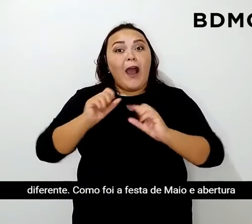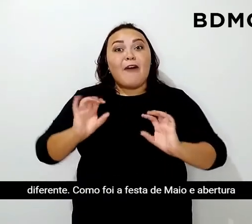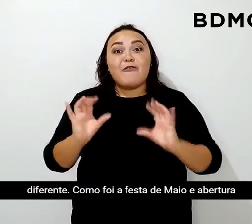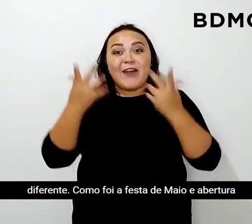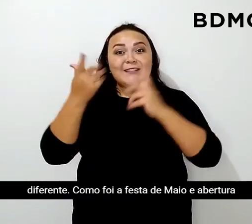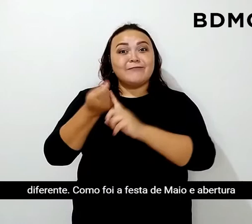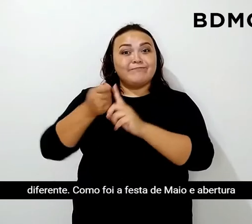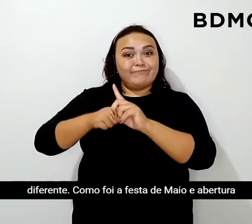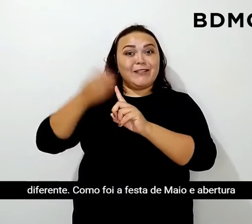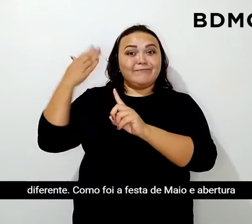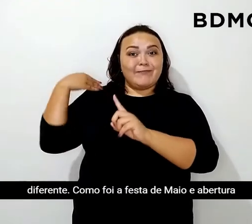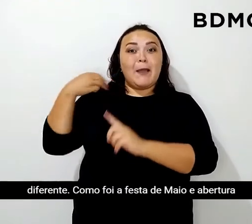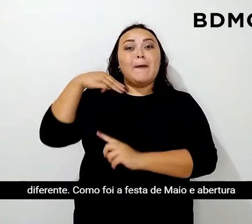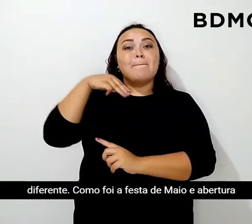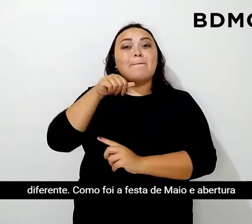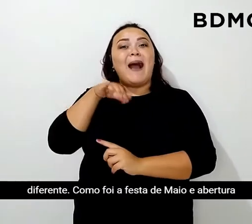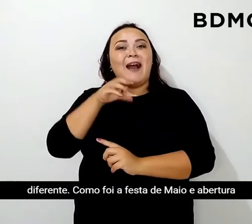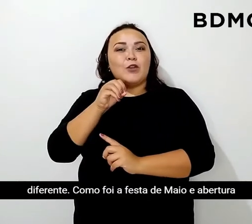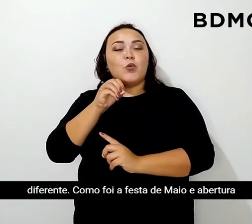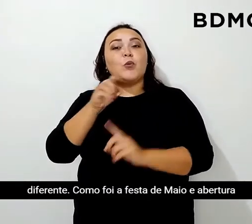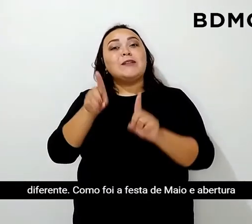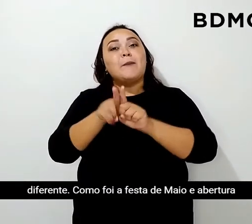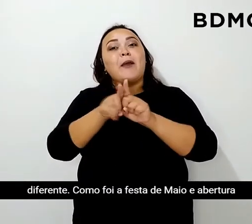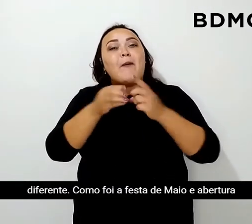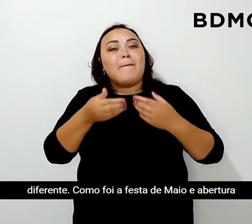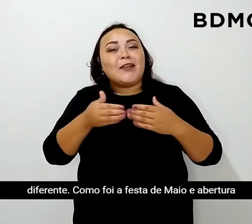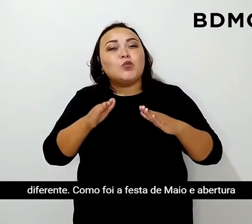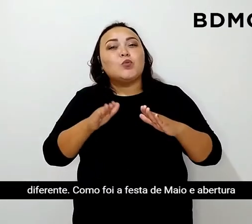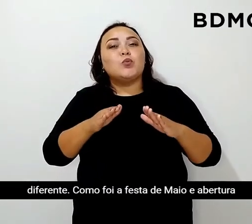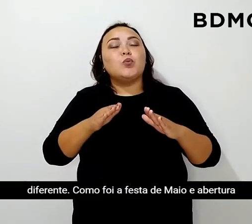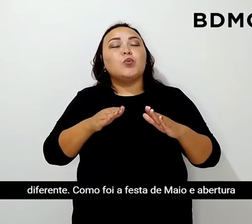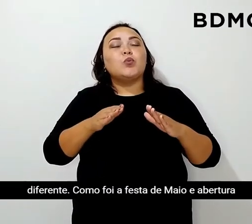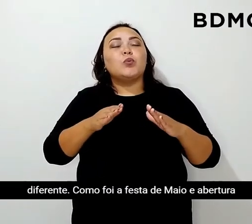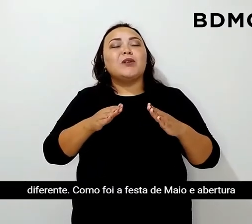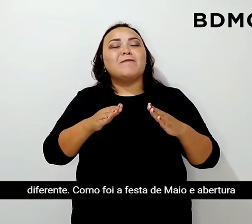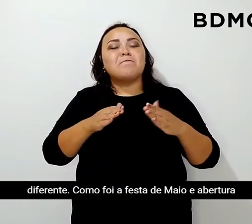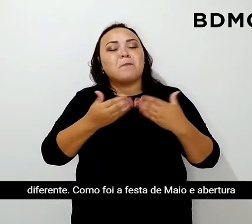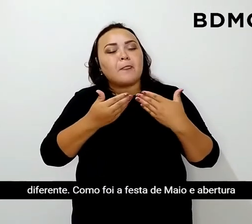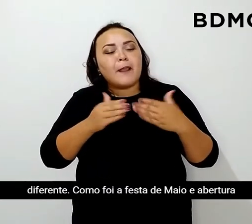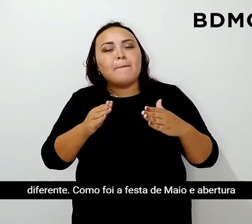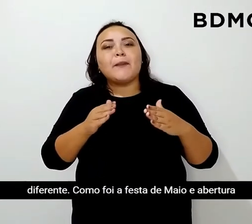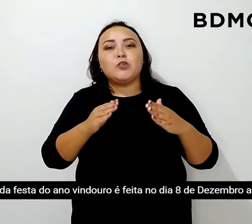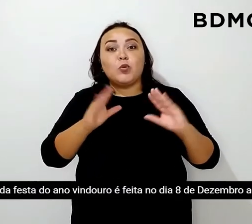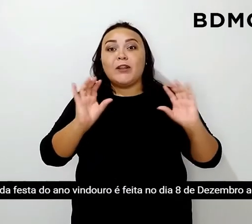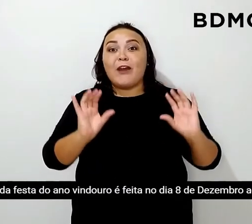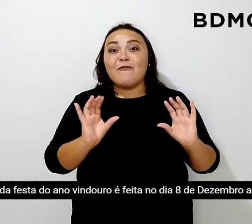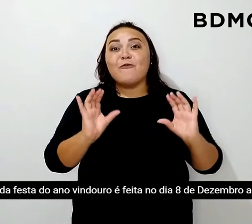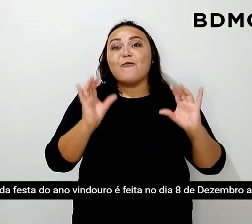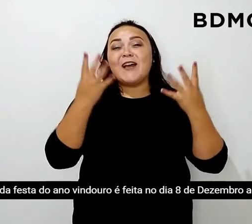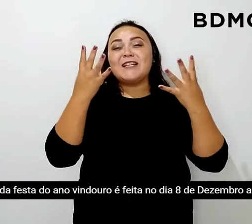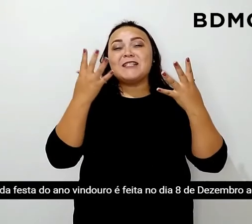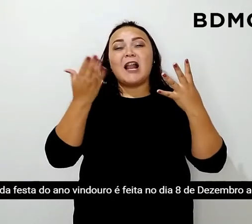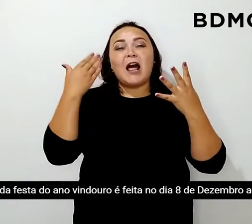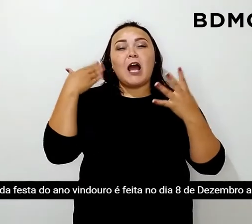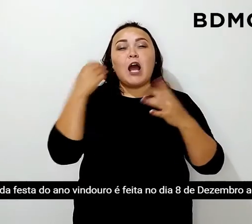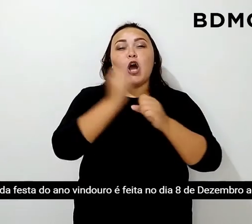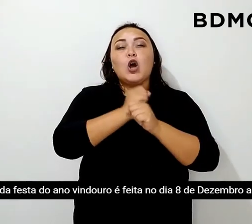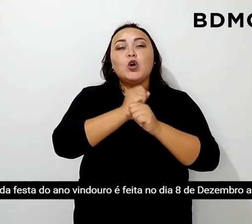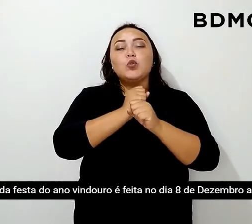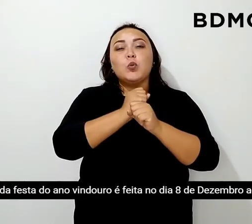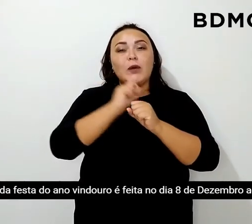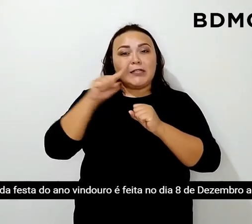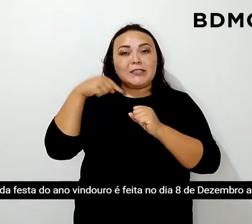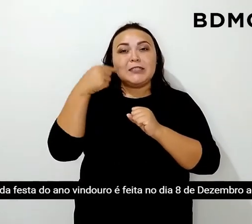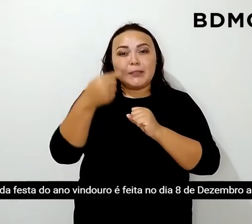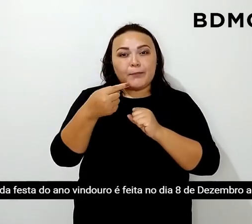festa de maio e a abertura do... a abertura da festa do ano